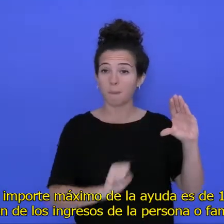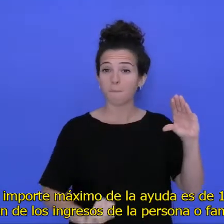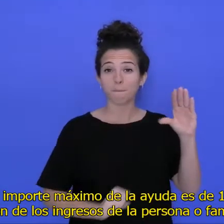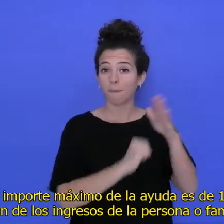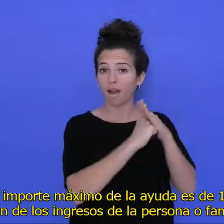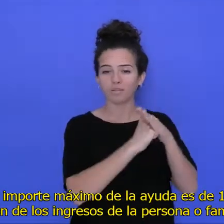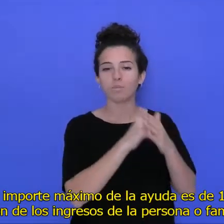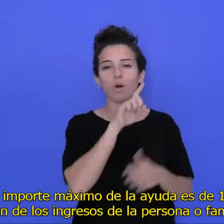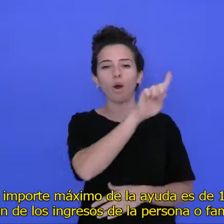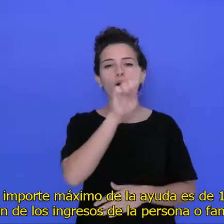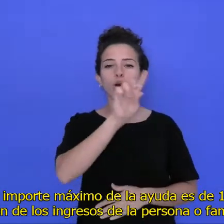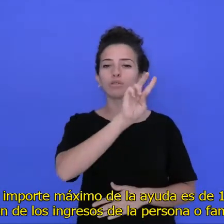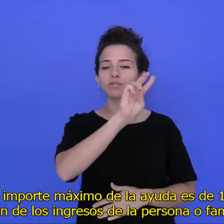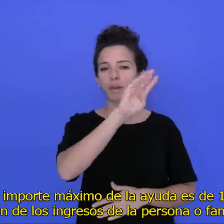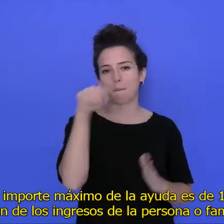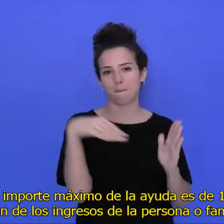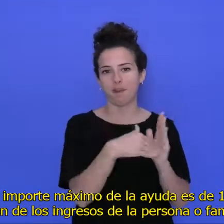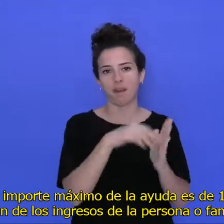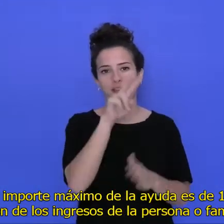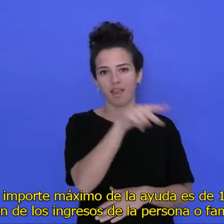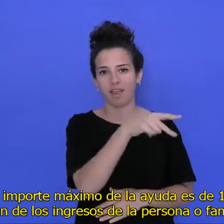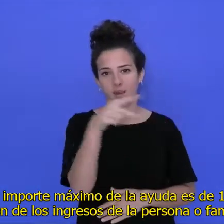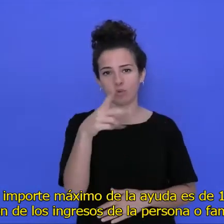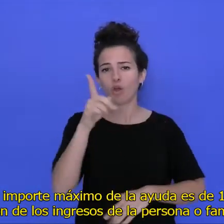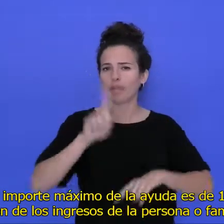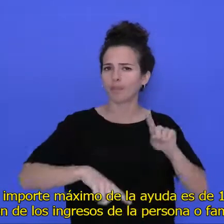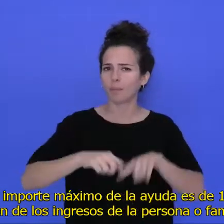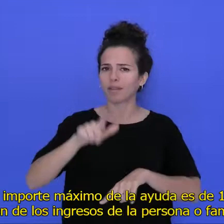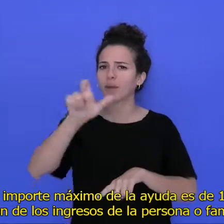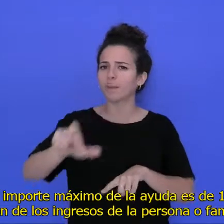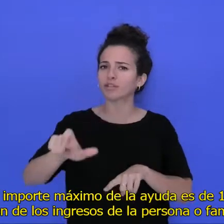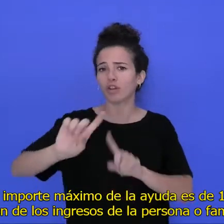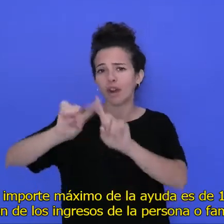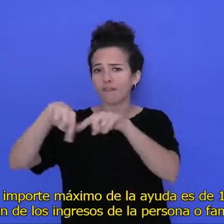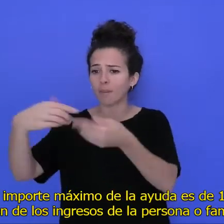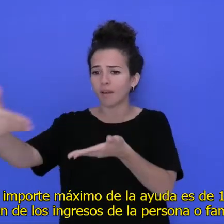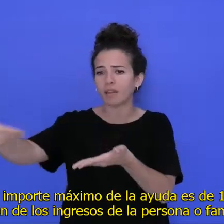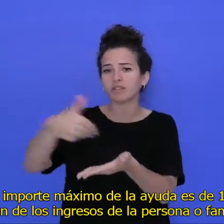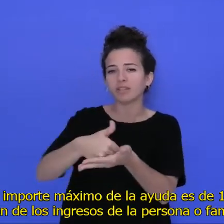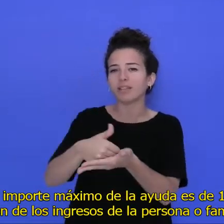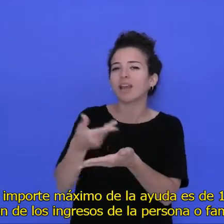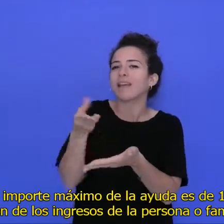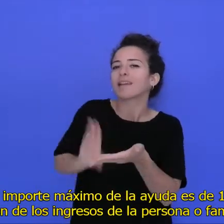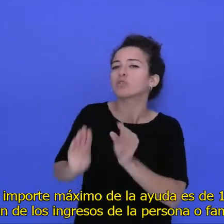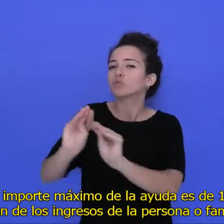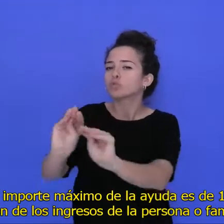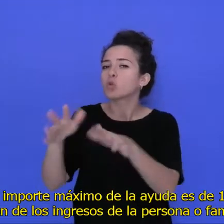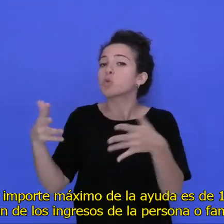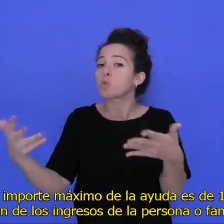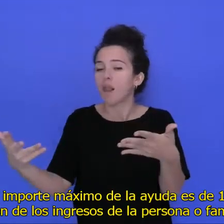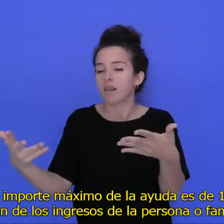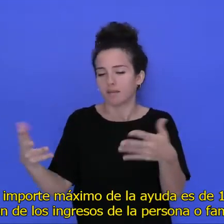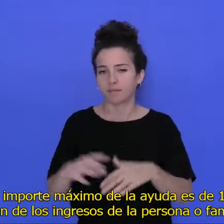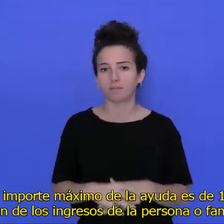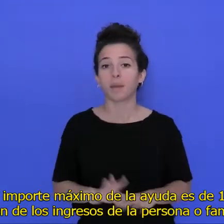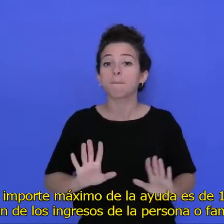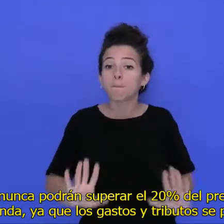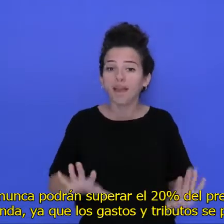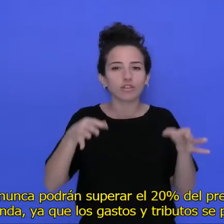El importe máximo de la ayuda es de 11.000 euros, en función de los ingresos de la persona o familia solicitante,